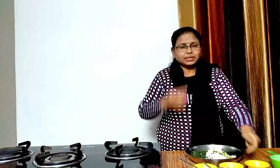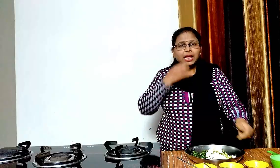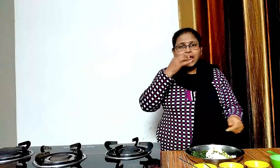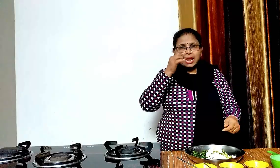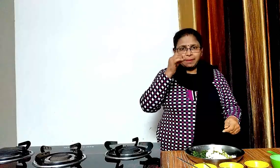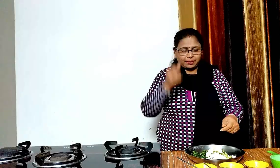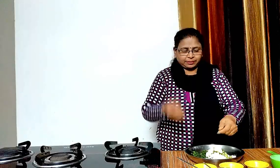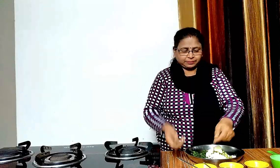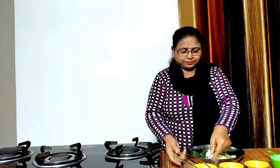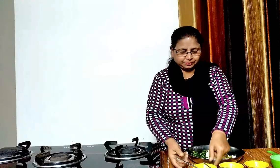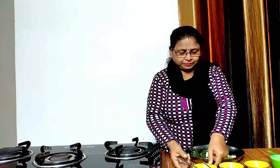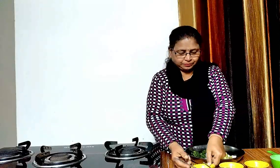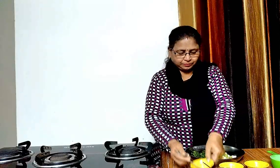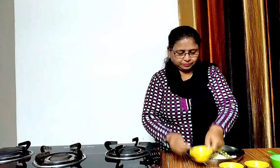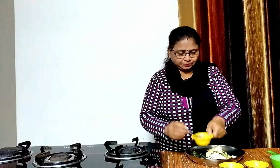एक छोटा चमश नमक